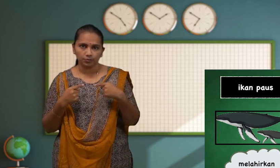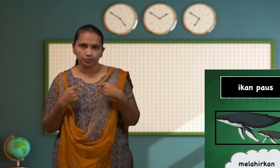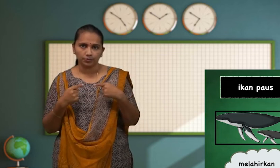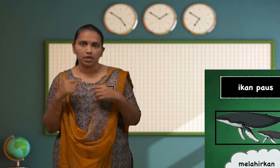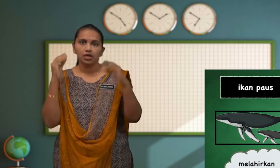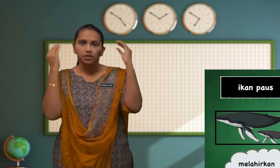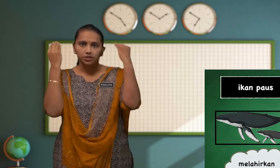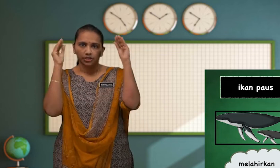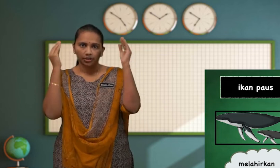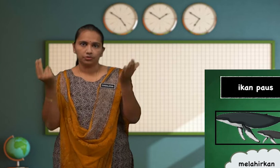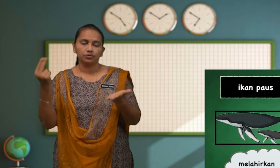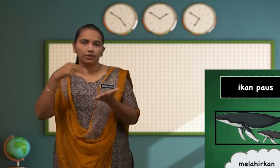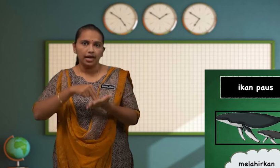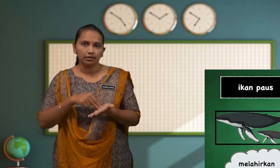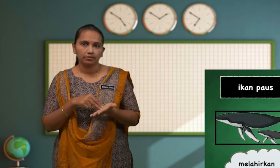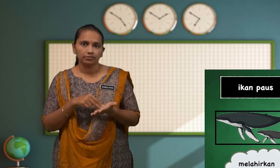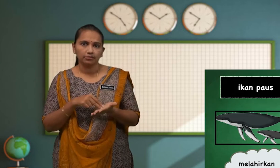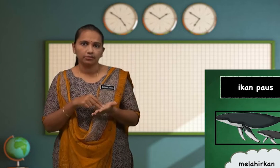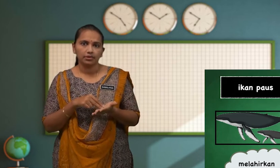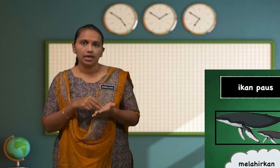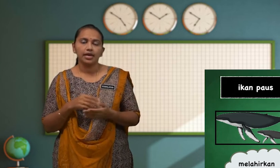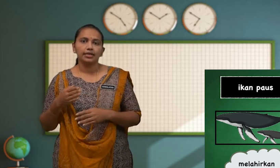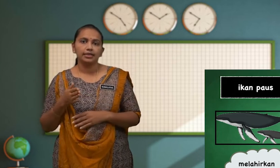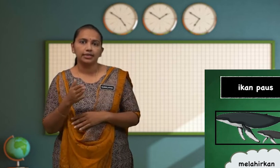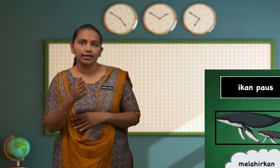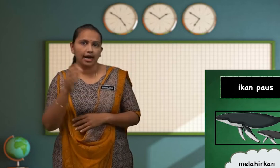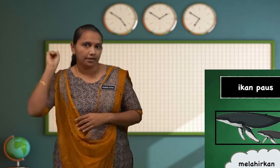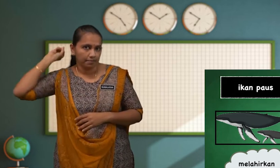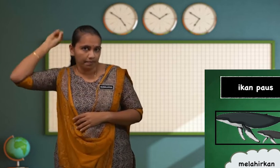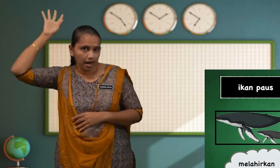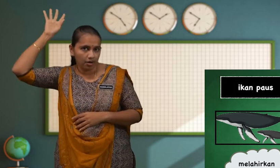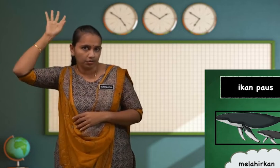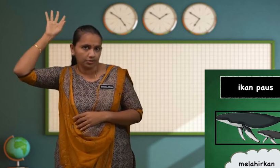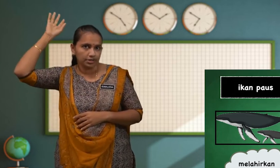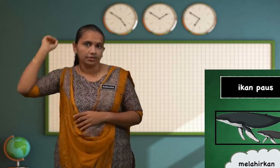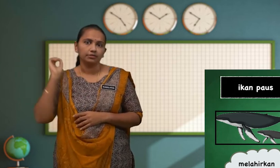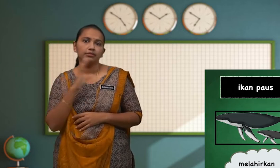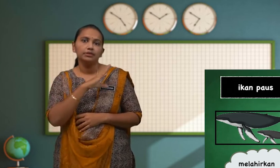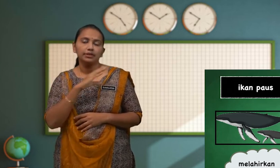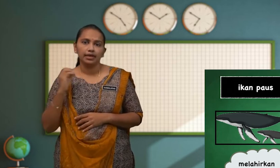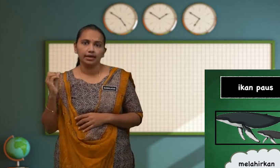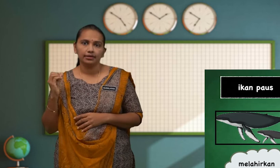Cikgu ulang Ikan Paus Dan